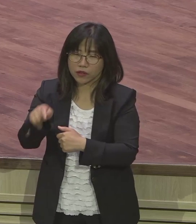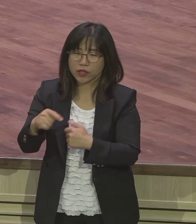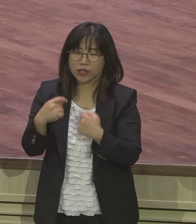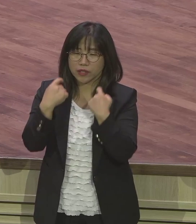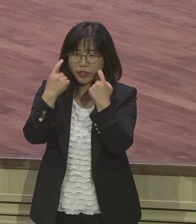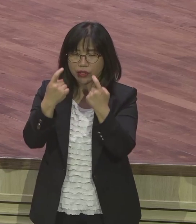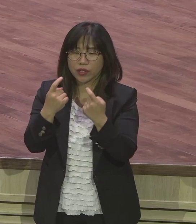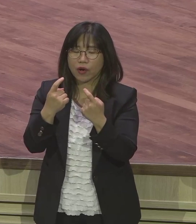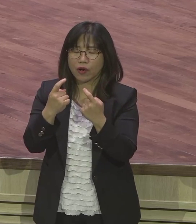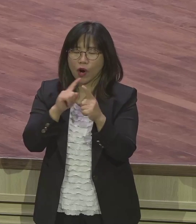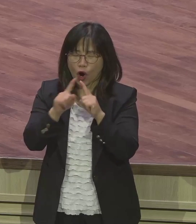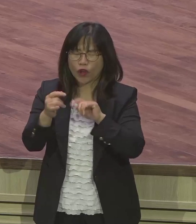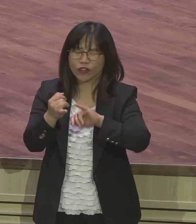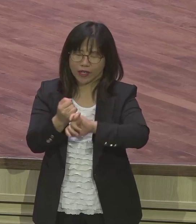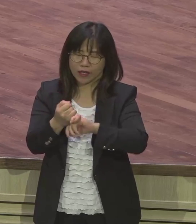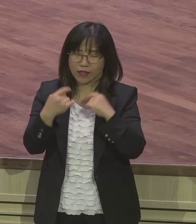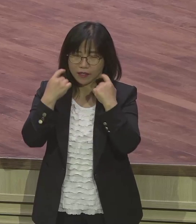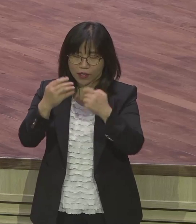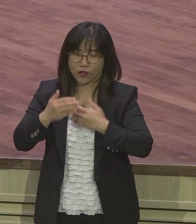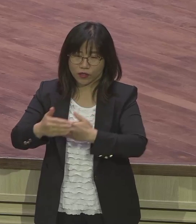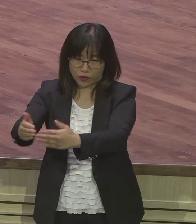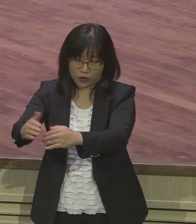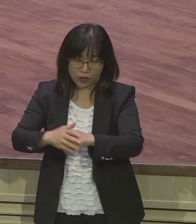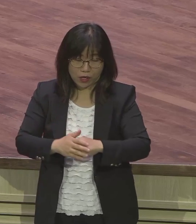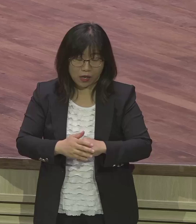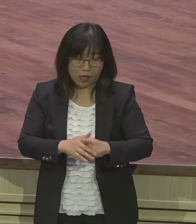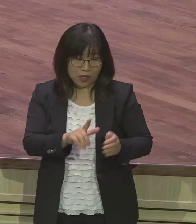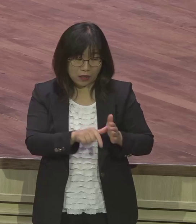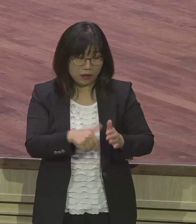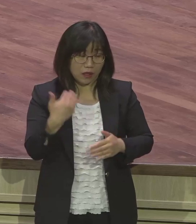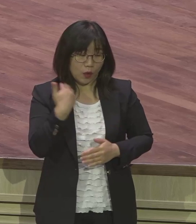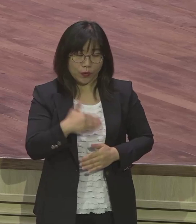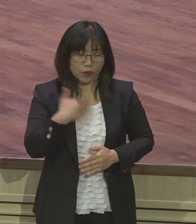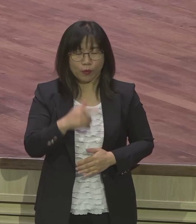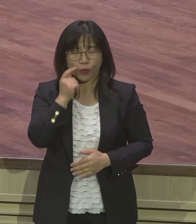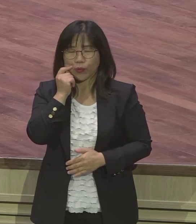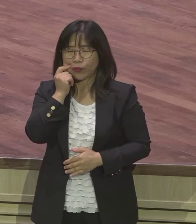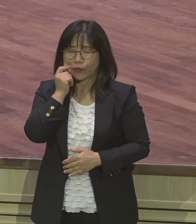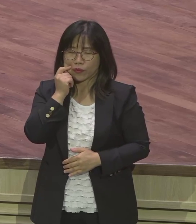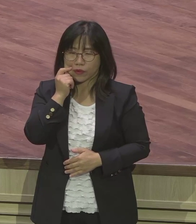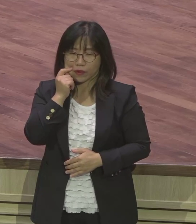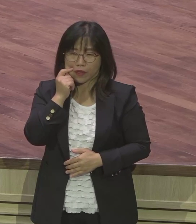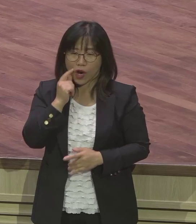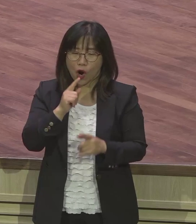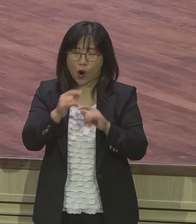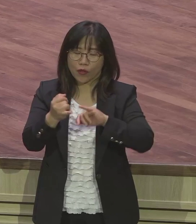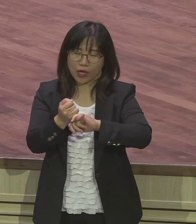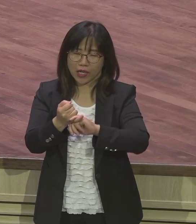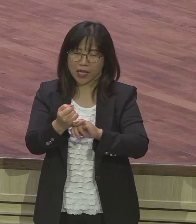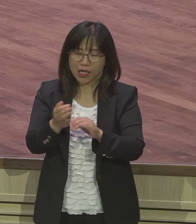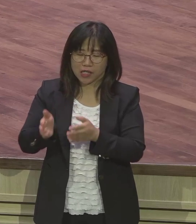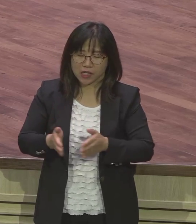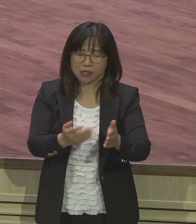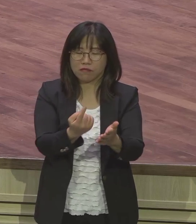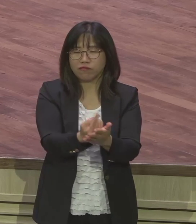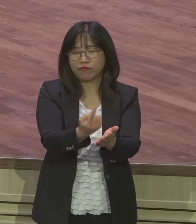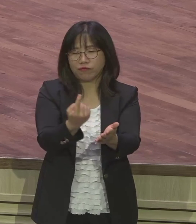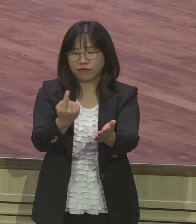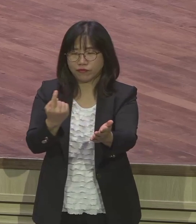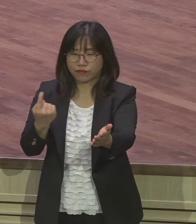나 못 가 나 시간 없어 그러면 뭐예요? 은약의 여정에 벗어버리는 겁니다 언제나 하나님이 가능하기 때문에